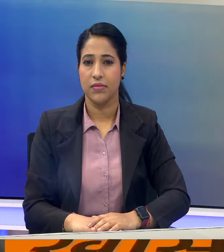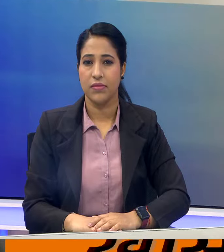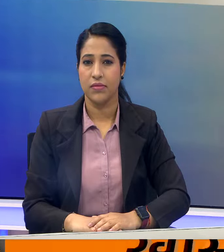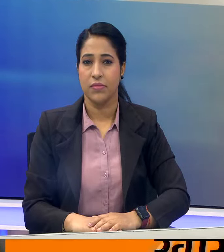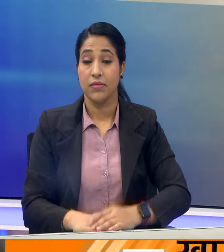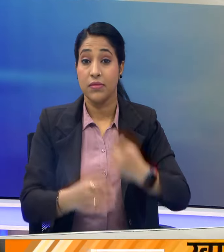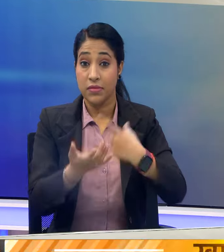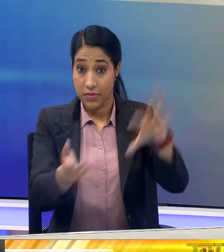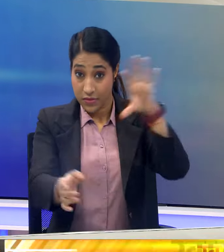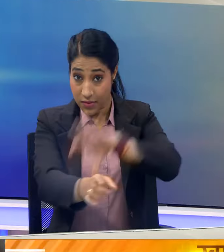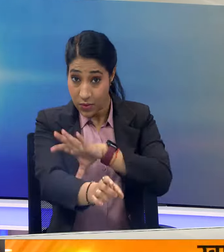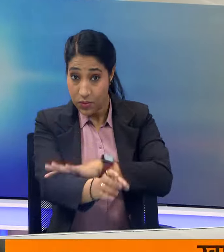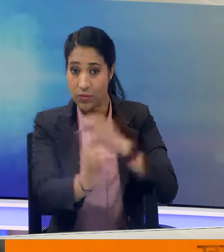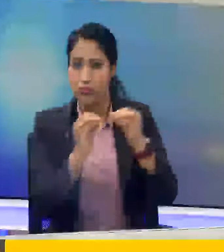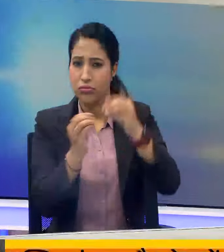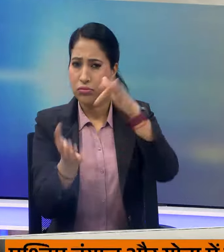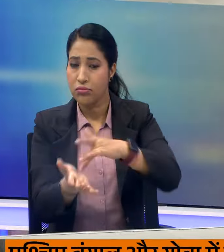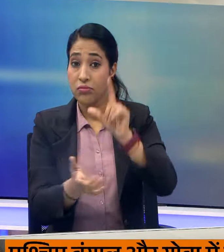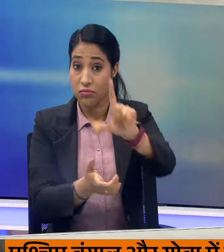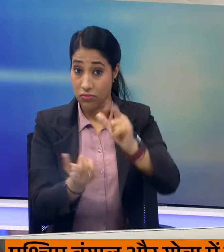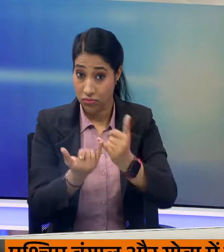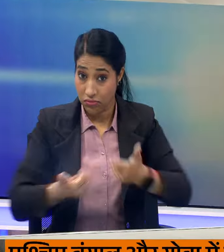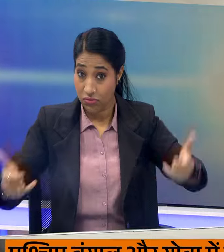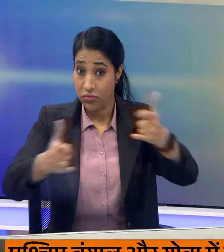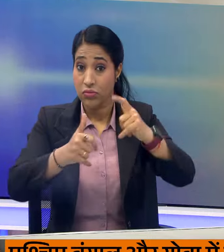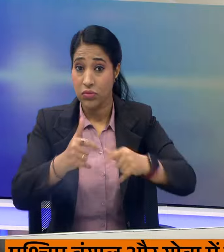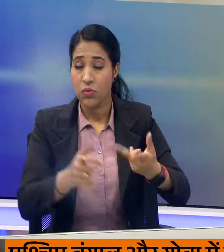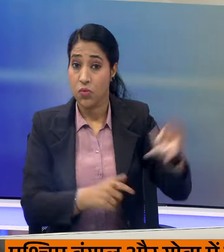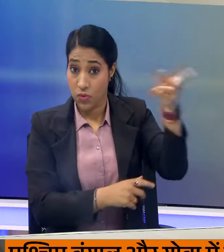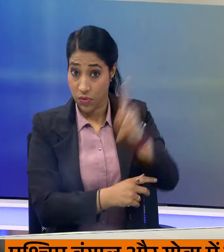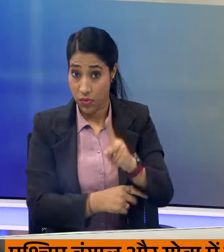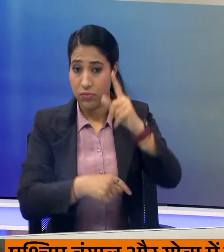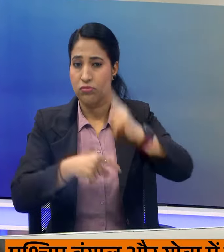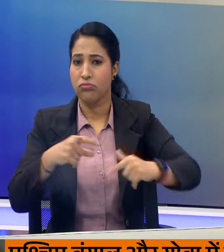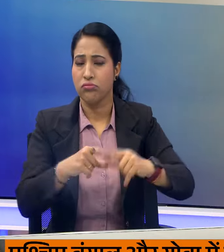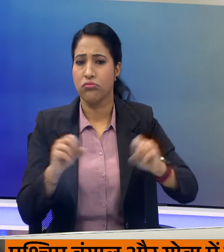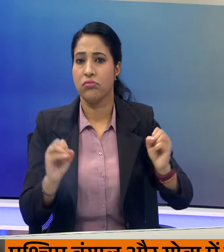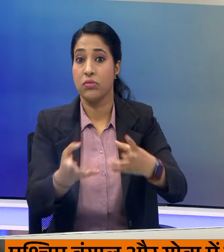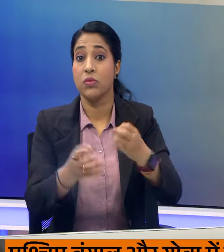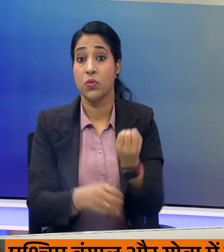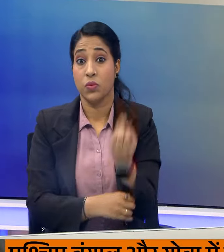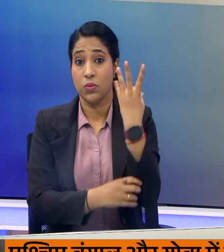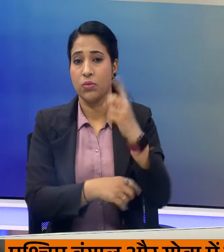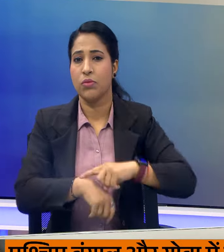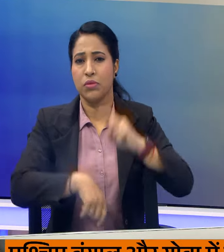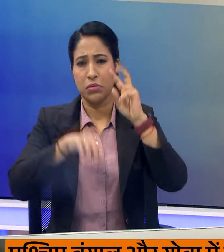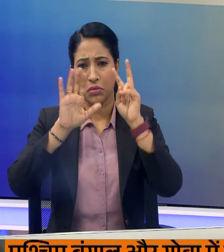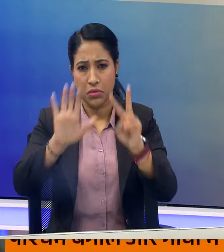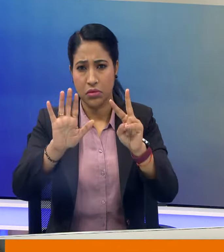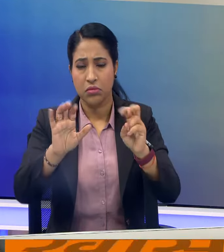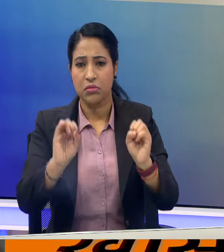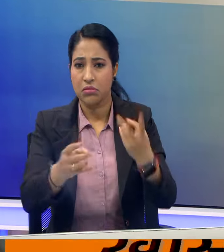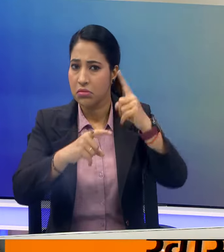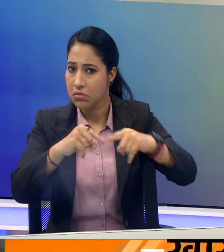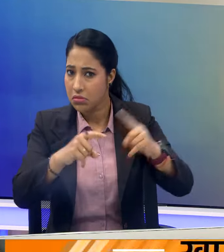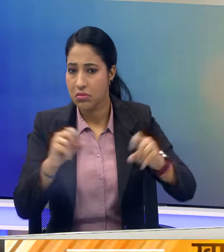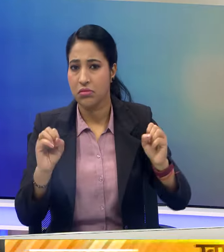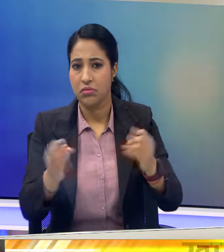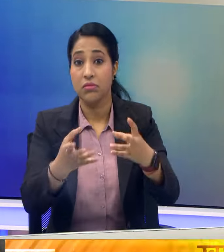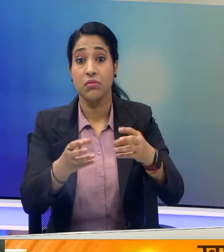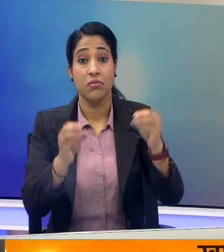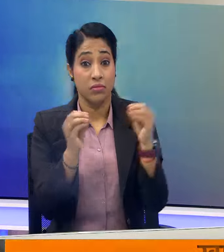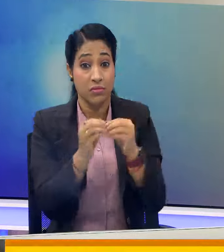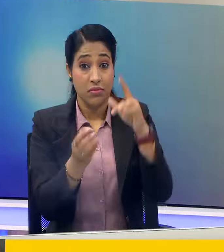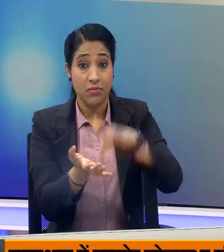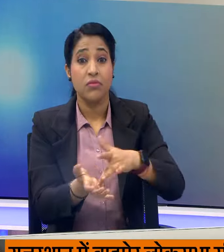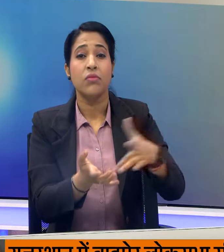वही राजिस्तान के बाढ़ मेर लोगसभा शेत में आज पुनर मतदान होगा इसके लिए सुभा 7 बजे से वोटिंग शुरू हो जाएगी